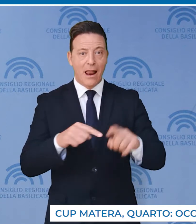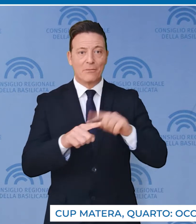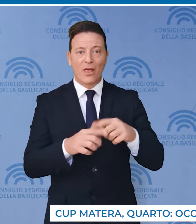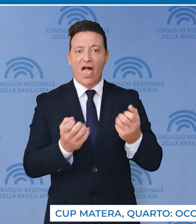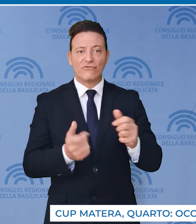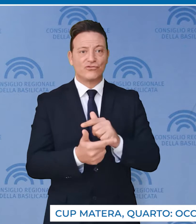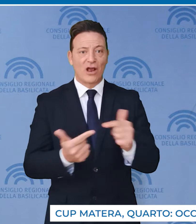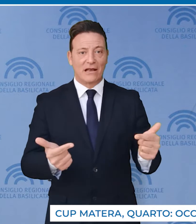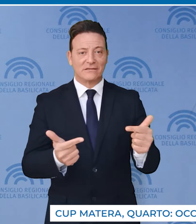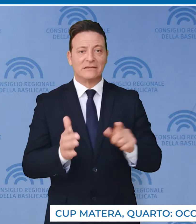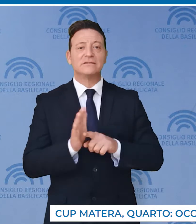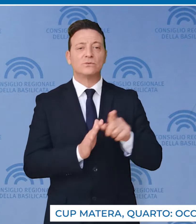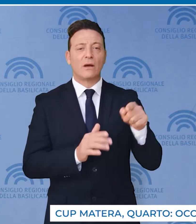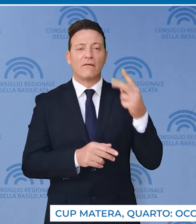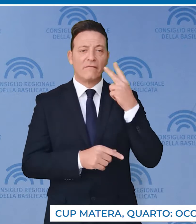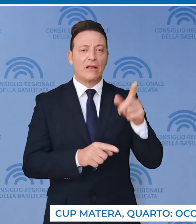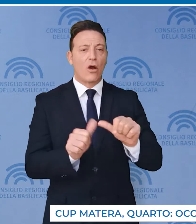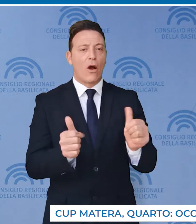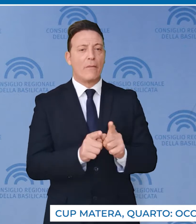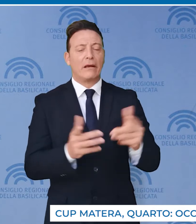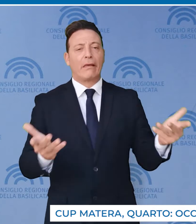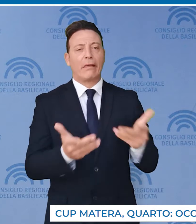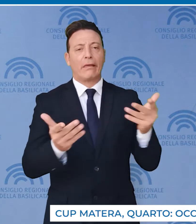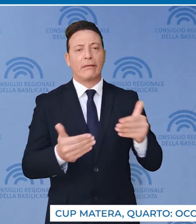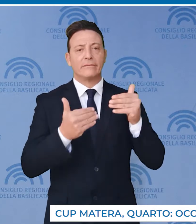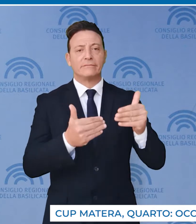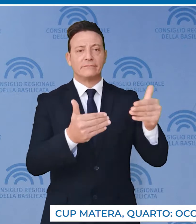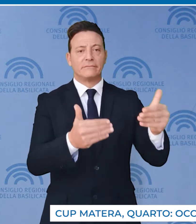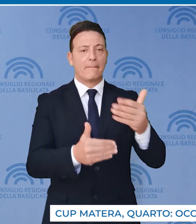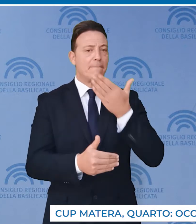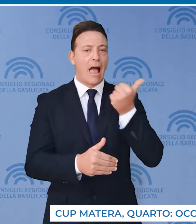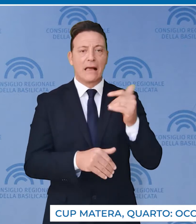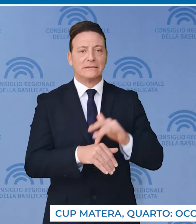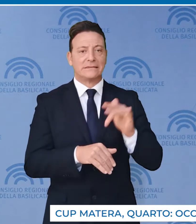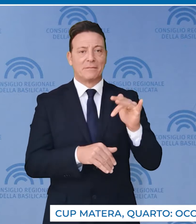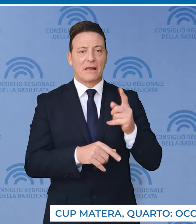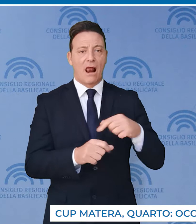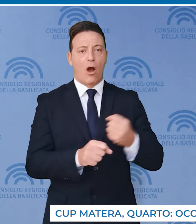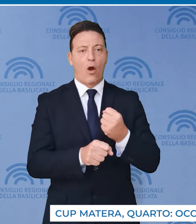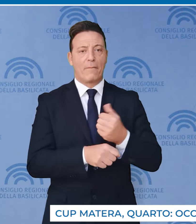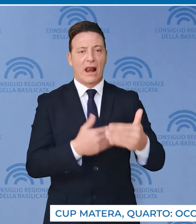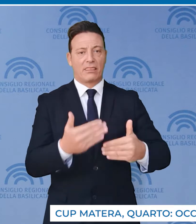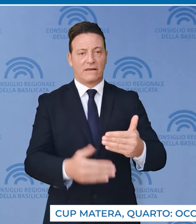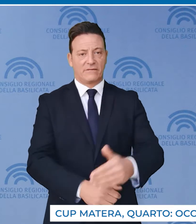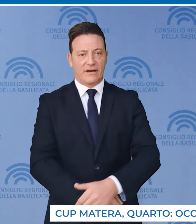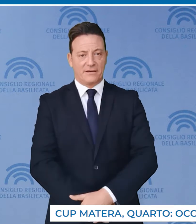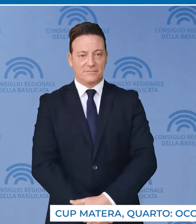inefficienze frutto di lassismo e di mancanza di sensibilità operativa.